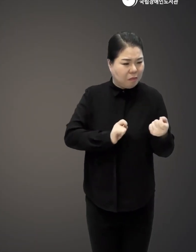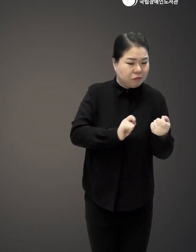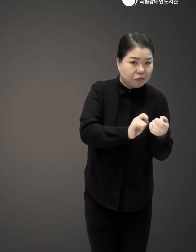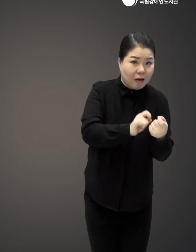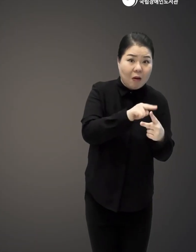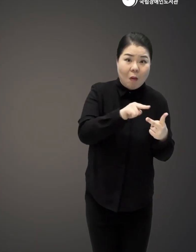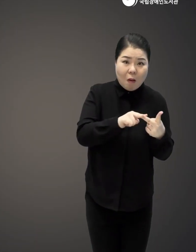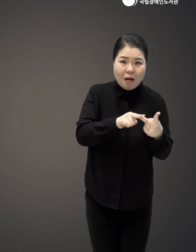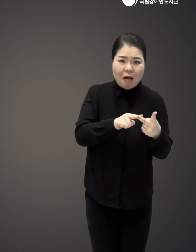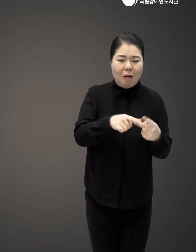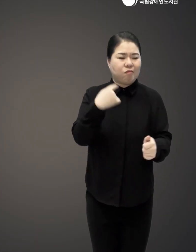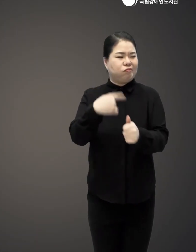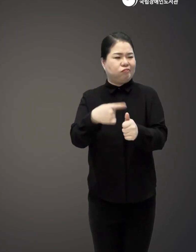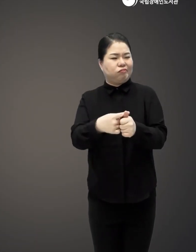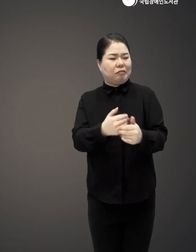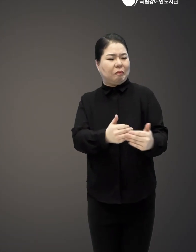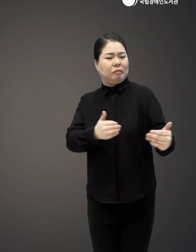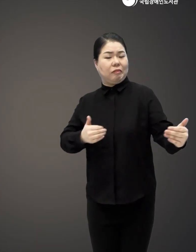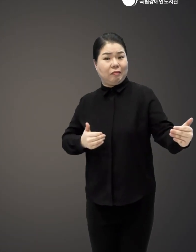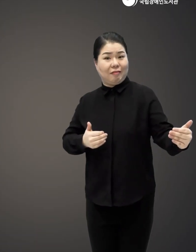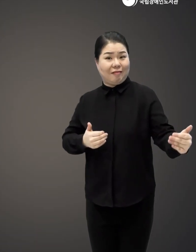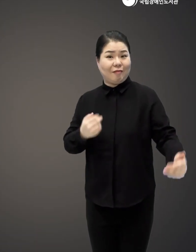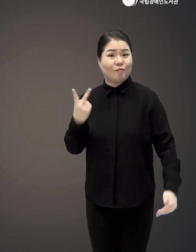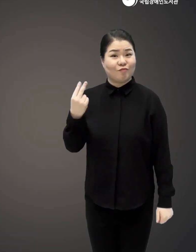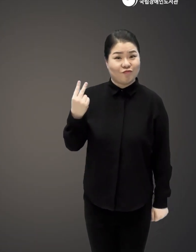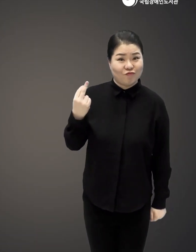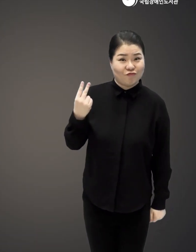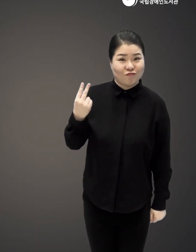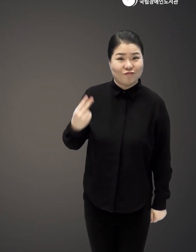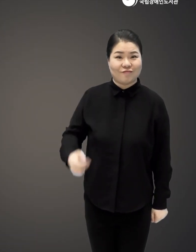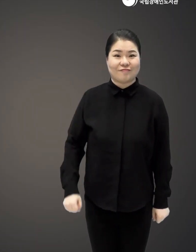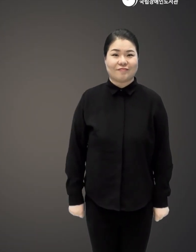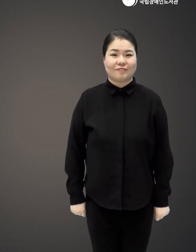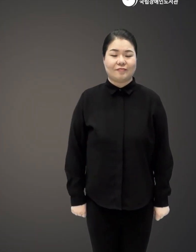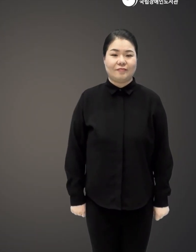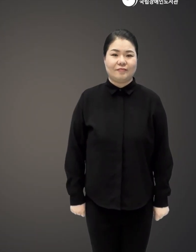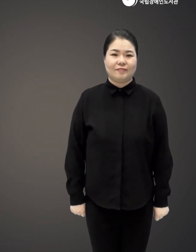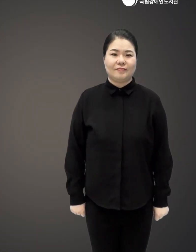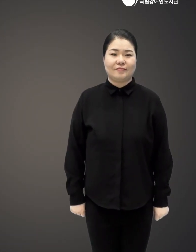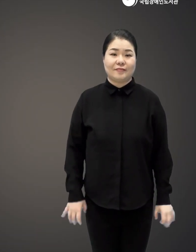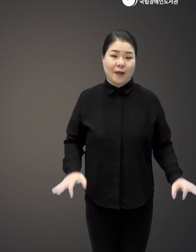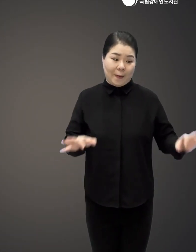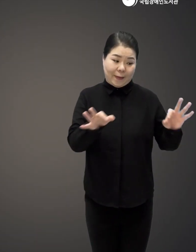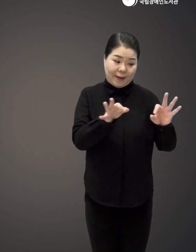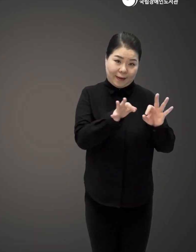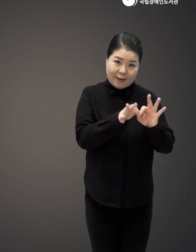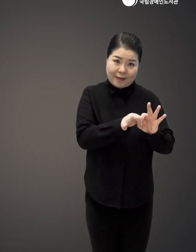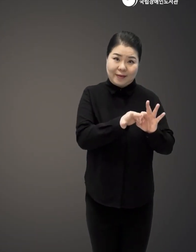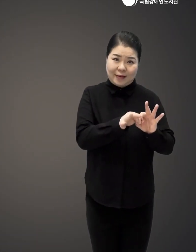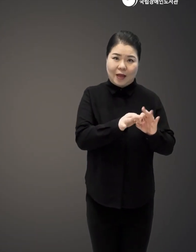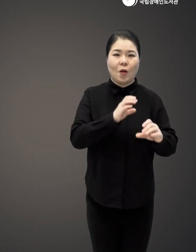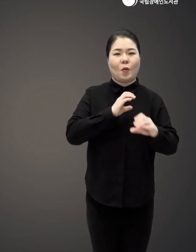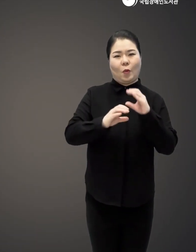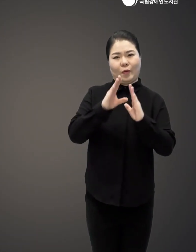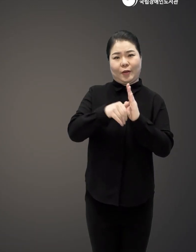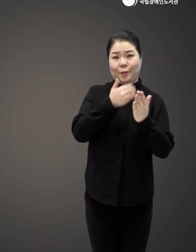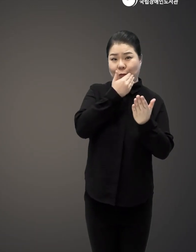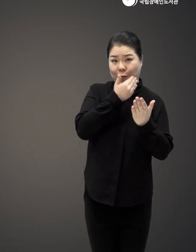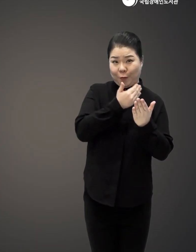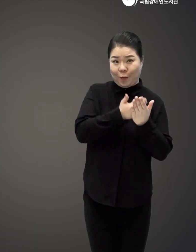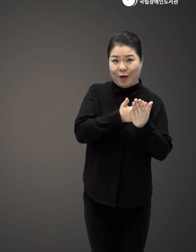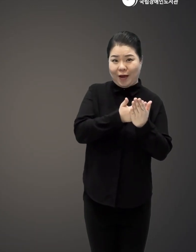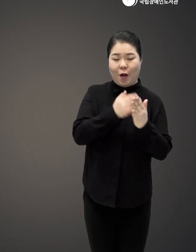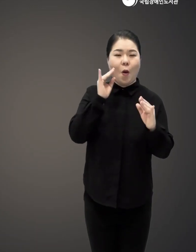혹은 상대를 비난하고 이렇게 자꾸 상대를 멀리하게 되죠 우리 이 관계 맺기 소통에 있어서 중요한